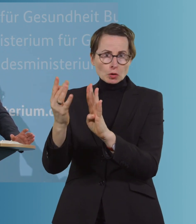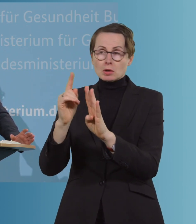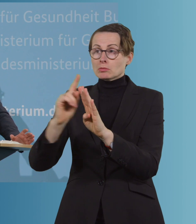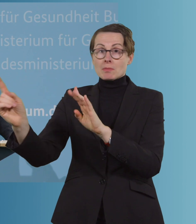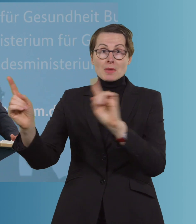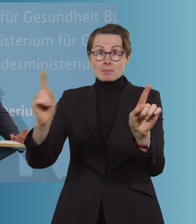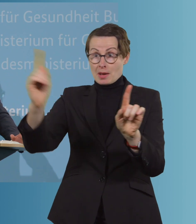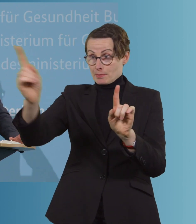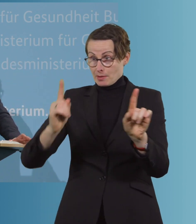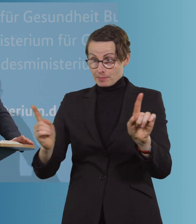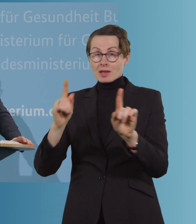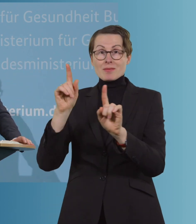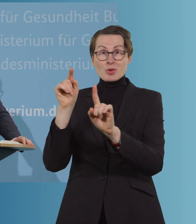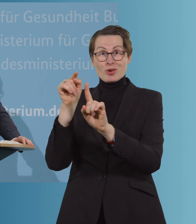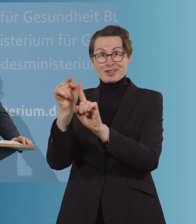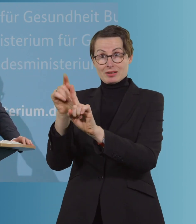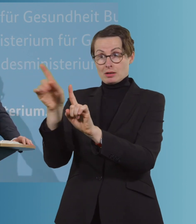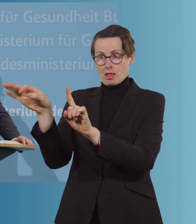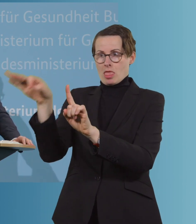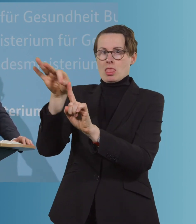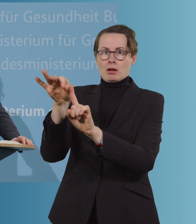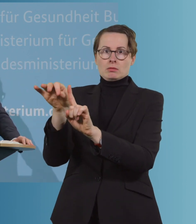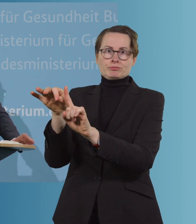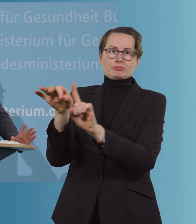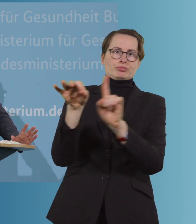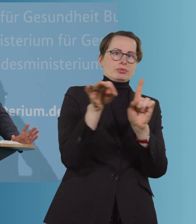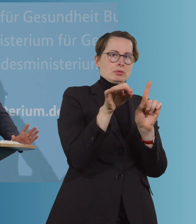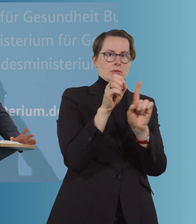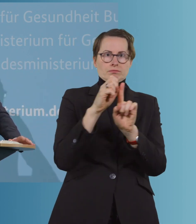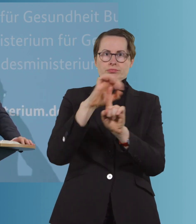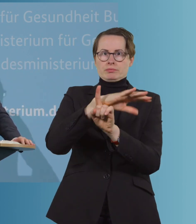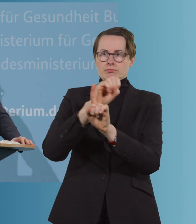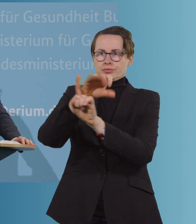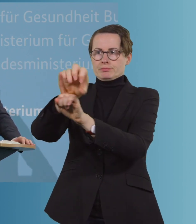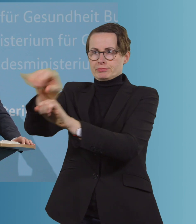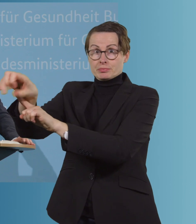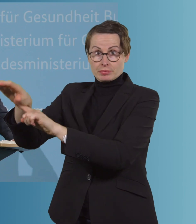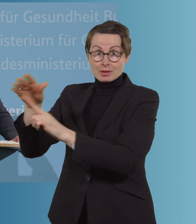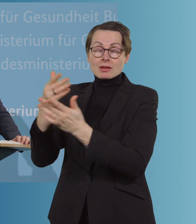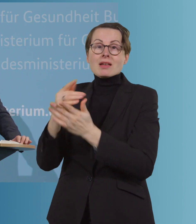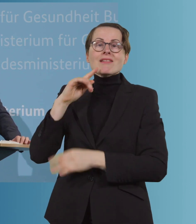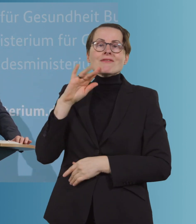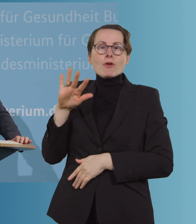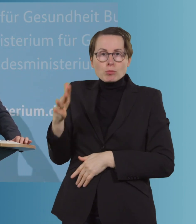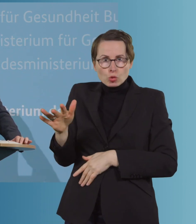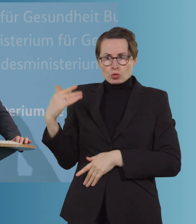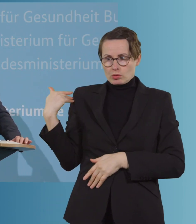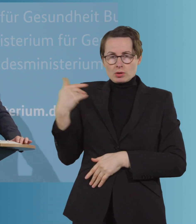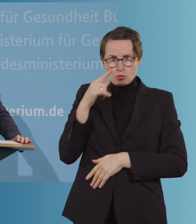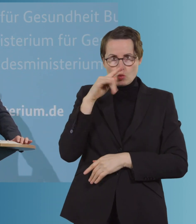sozusagen für das Virus eine Drehscheibe sein kann. Das ist ja die Vermutung dahinter. Und das erfordert